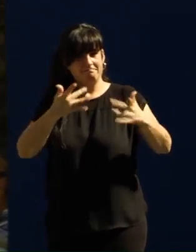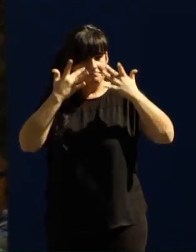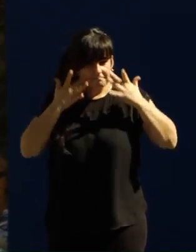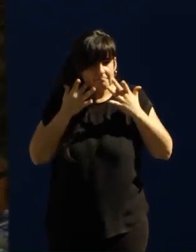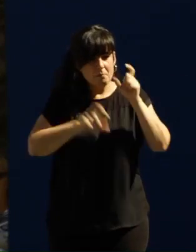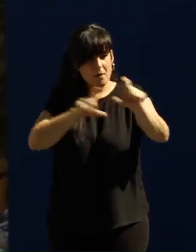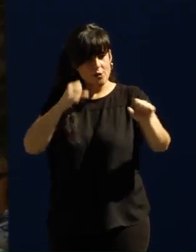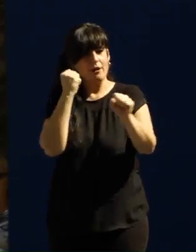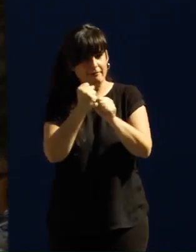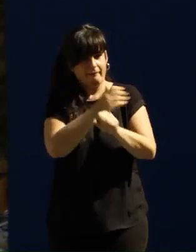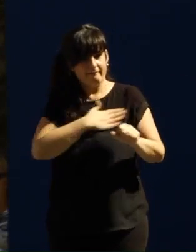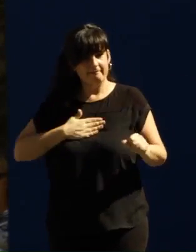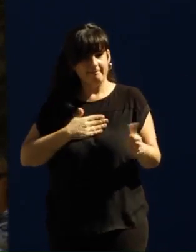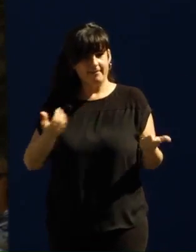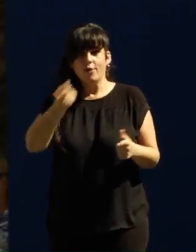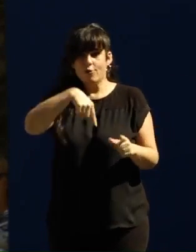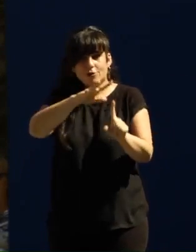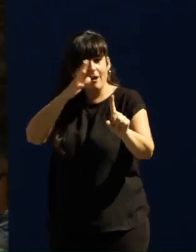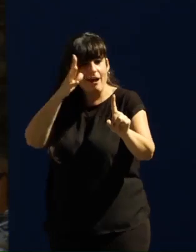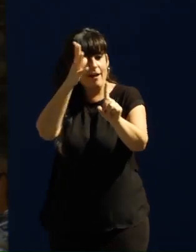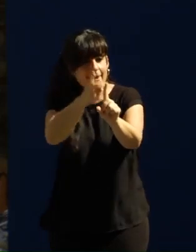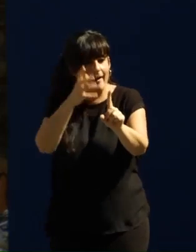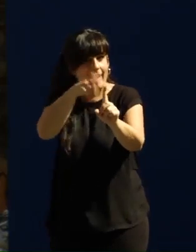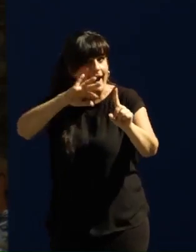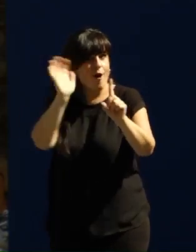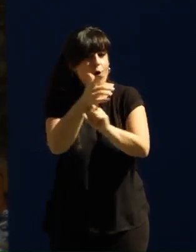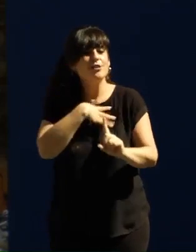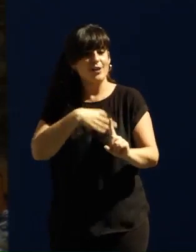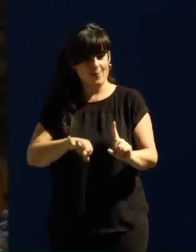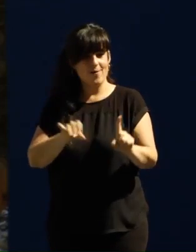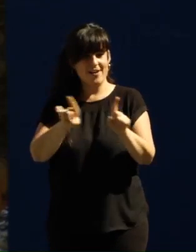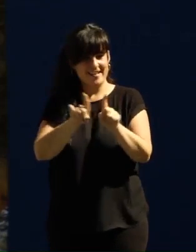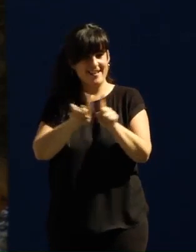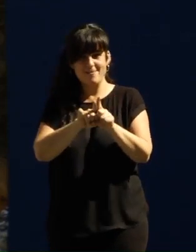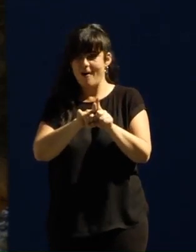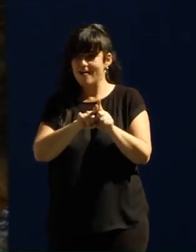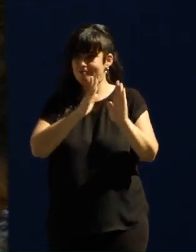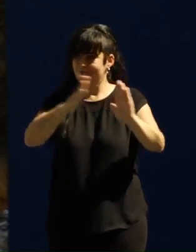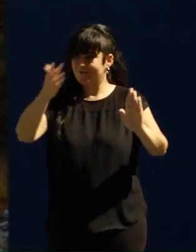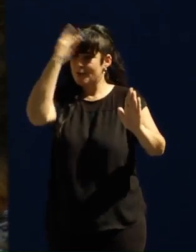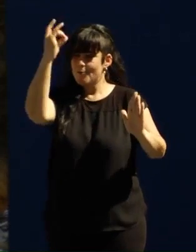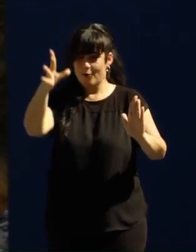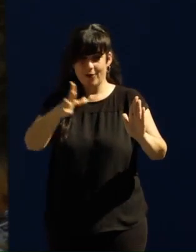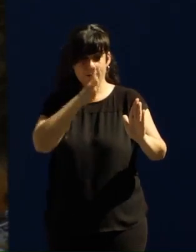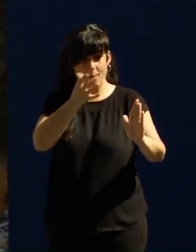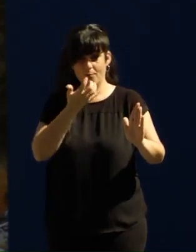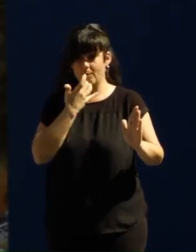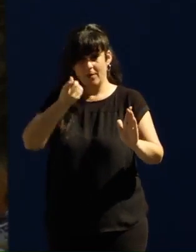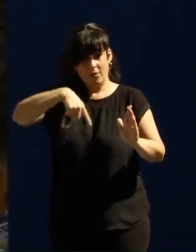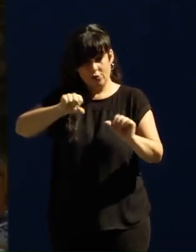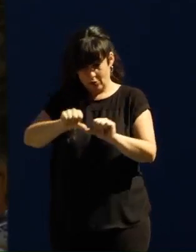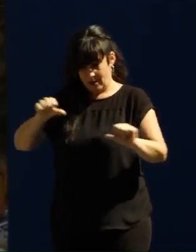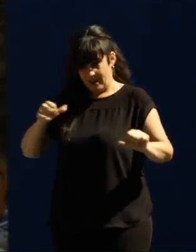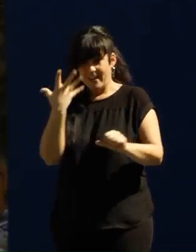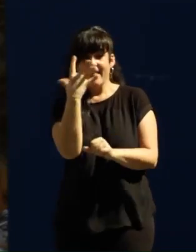Tenemos la posibilidad al alcance de la mano de poner orden, de equilibrar la balanza, de que no puede ser que le hayamos regalado